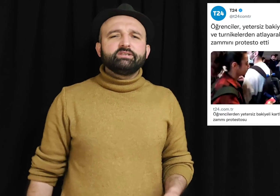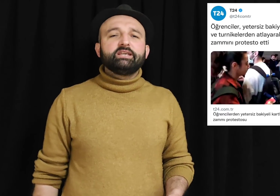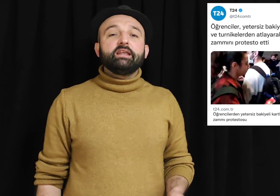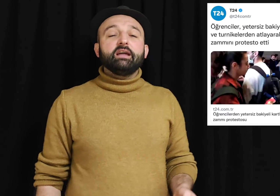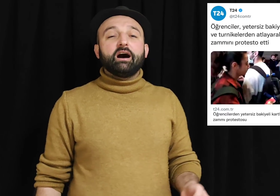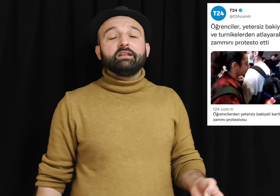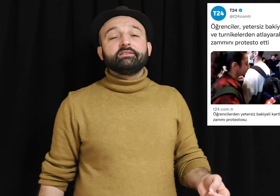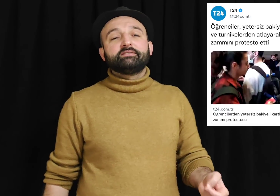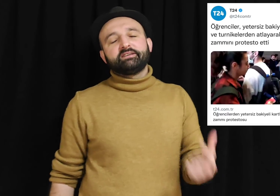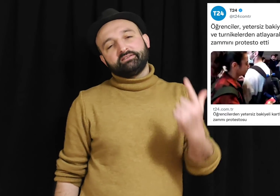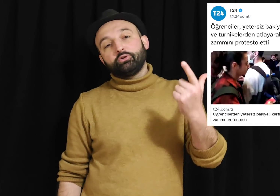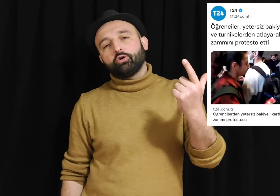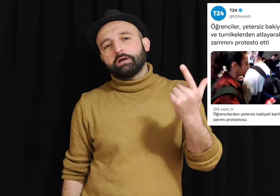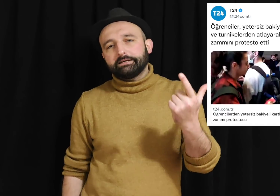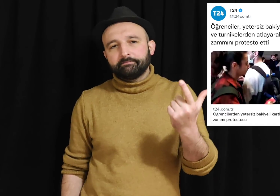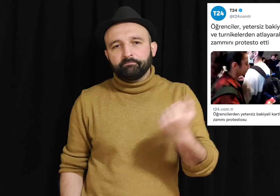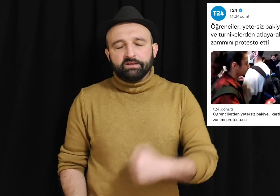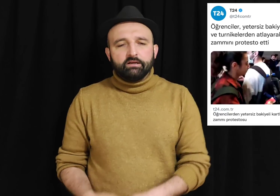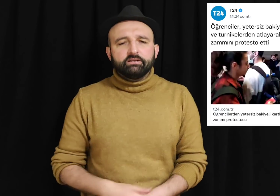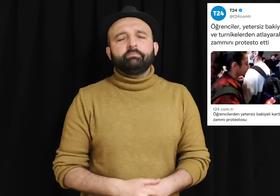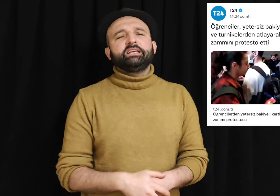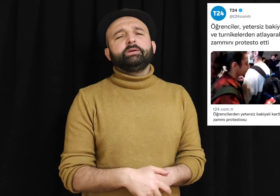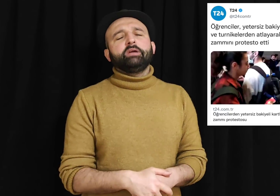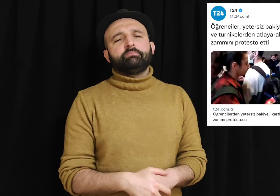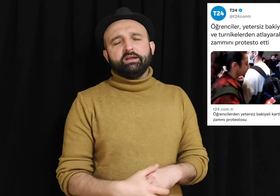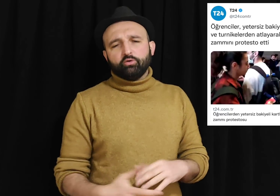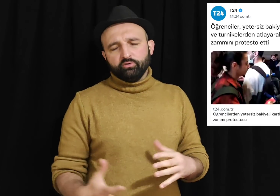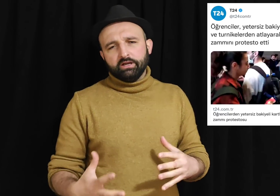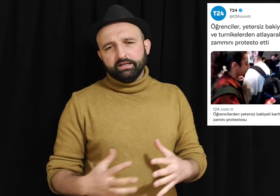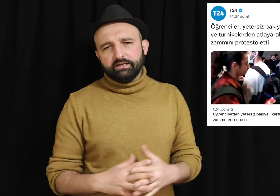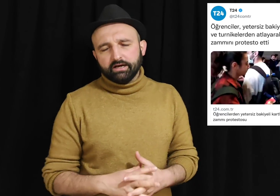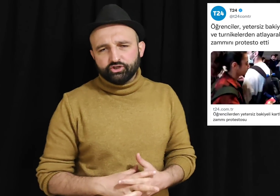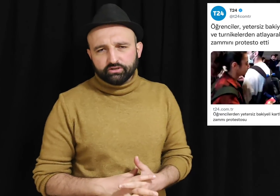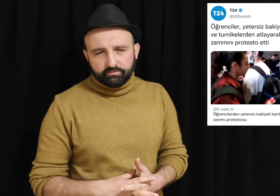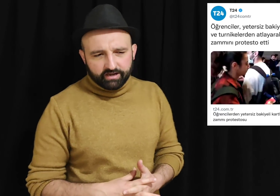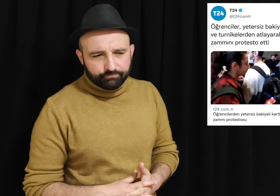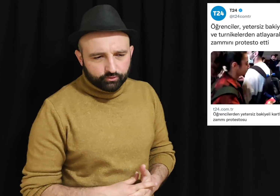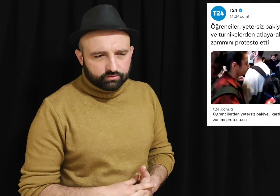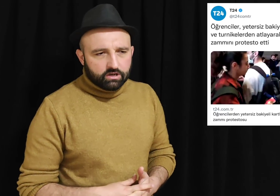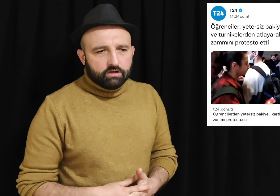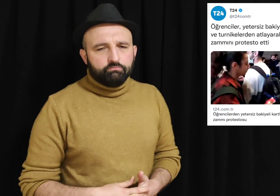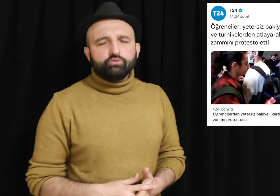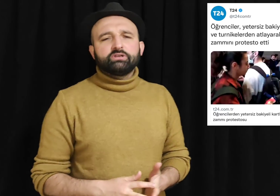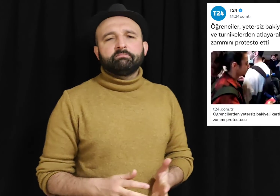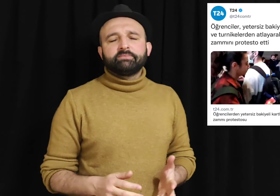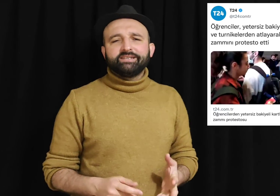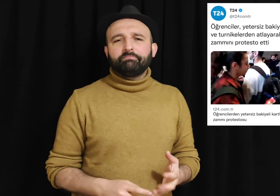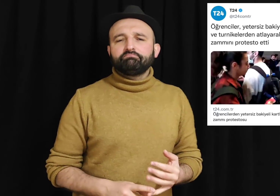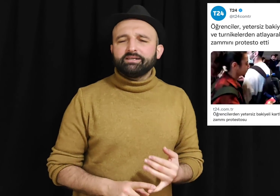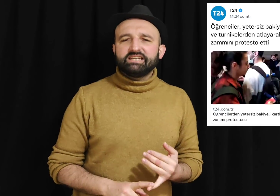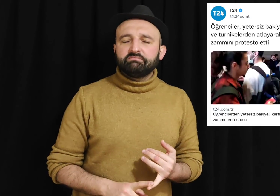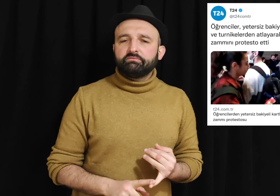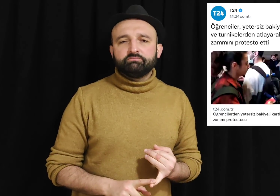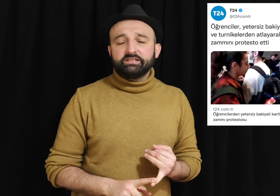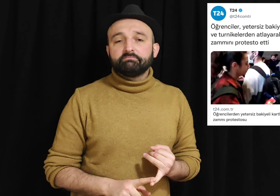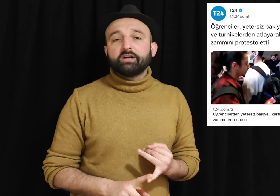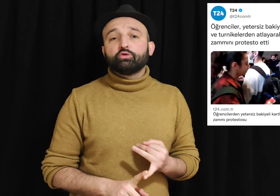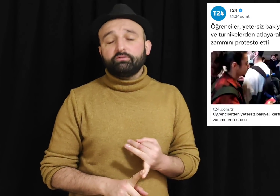geri alınsın diyorlar. Tabi İBB konuyla ilgili açıklama yapıyor. Bu zam mı yapma sebebimiz mazot